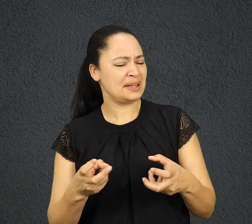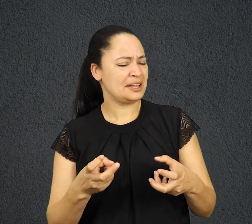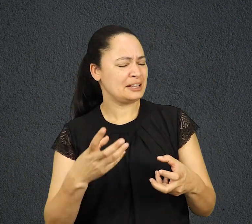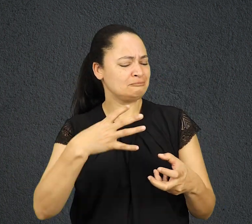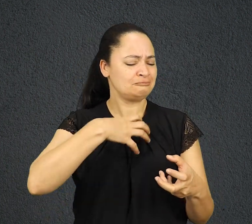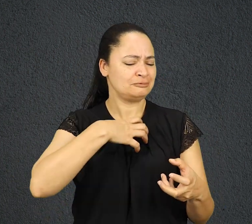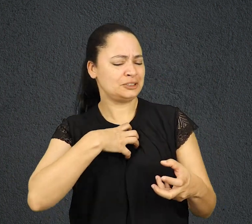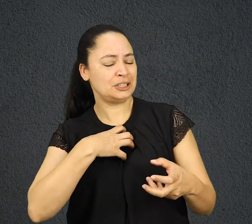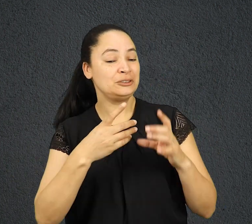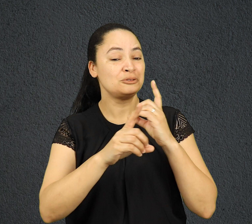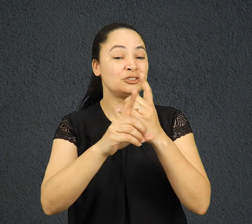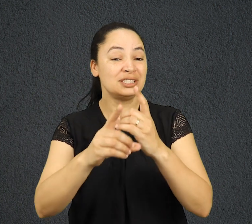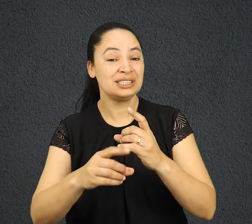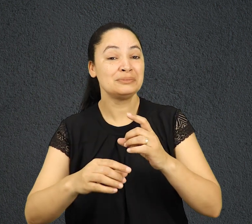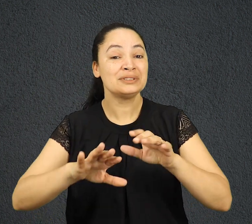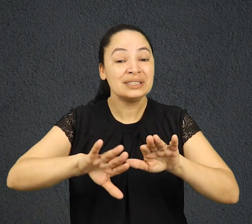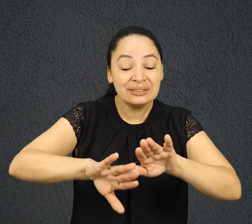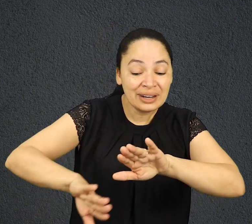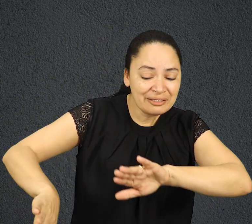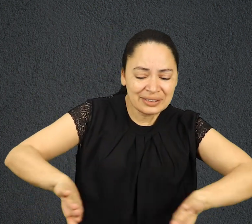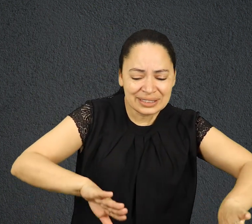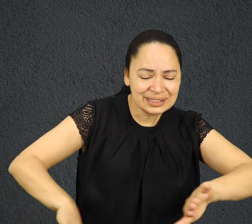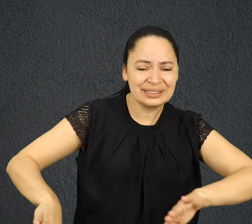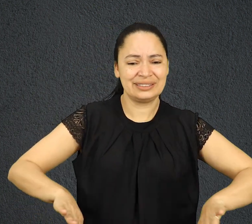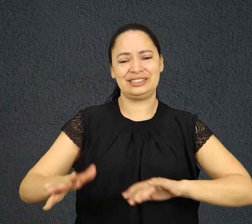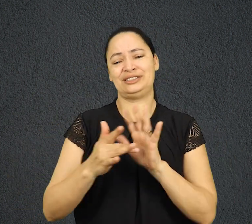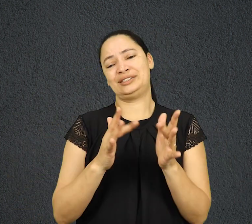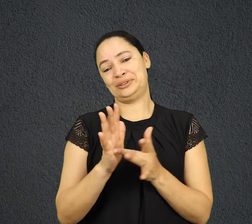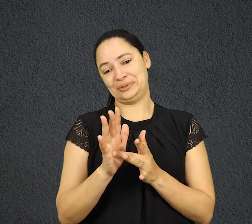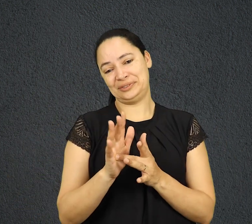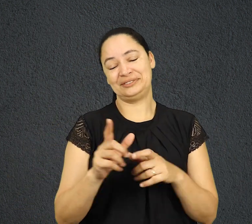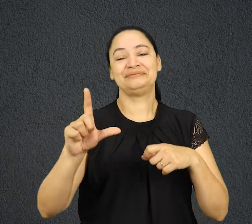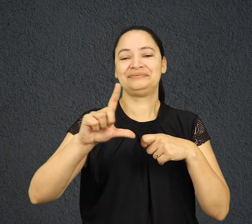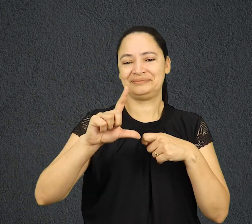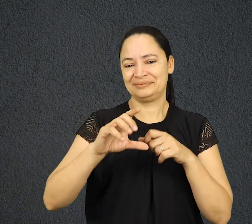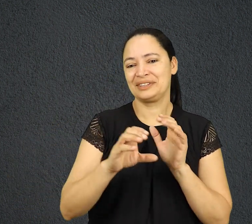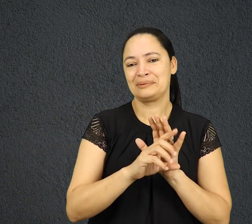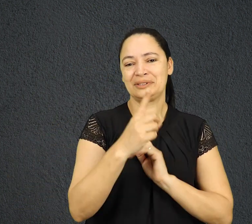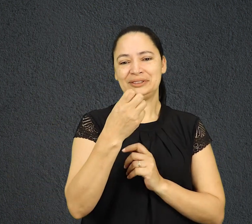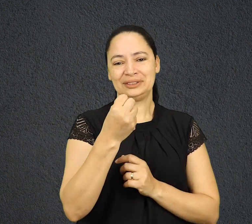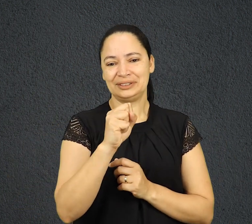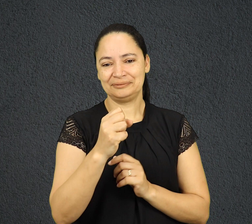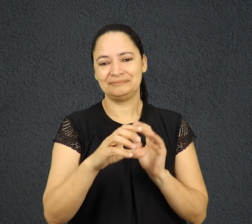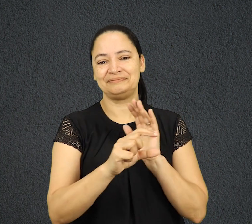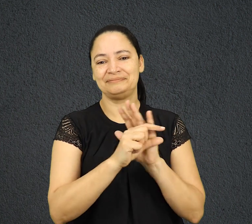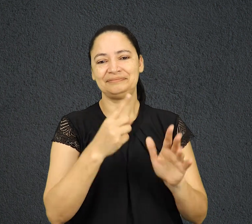próprios discípulos procuraram afastá-las de Jesus. Lucas capítulo 18, versículos de 15 a 17.